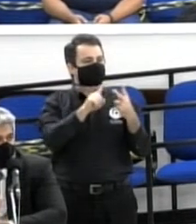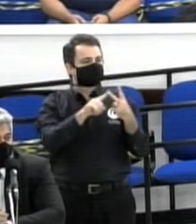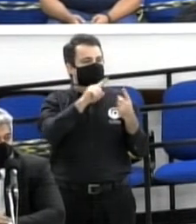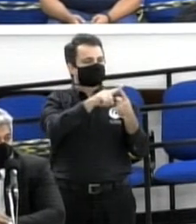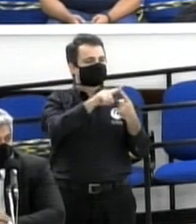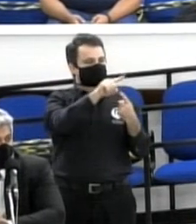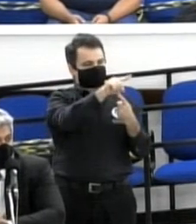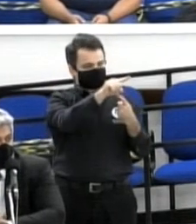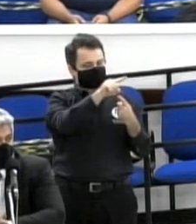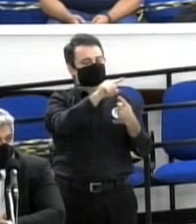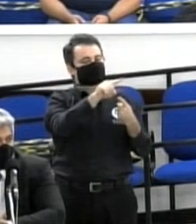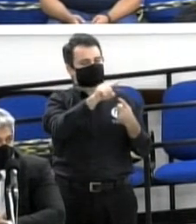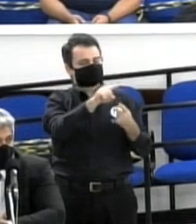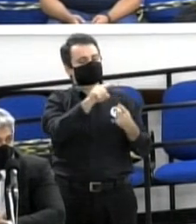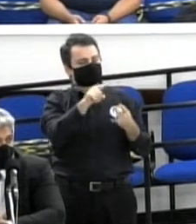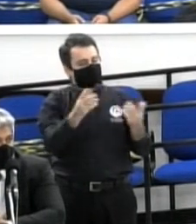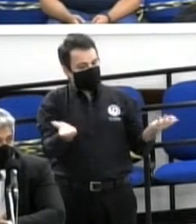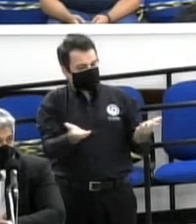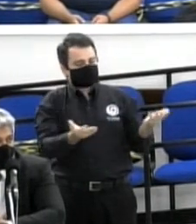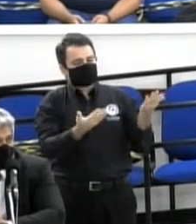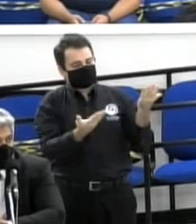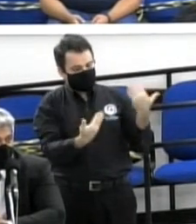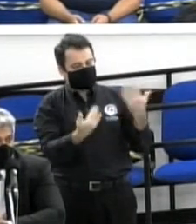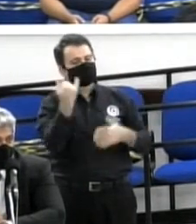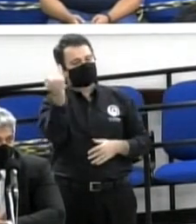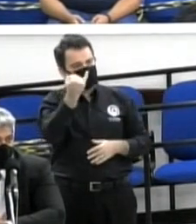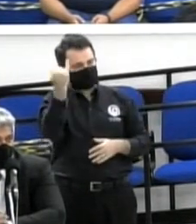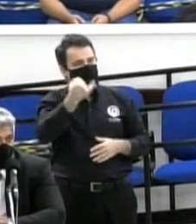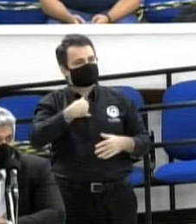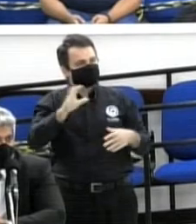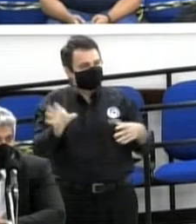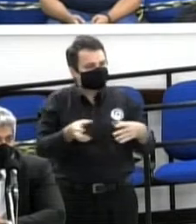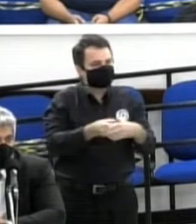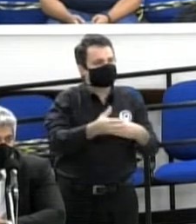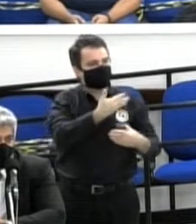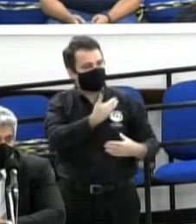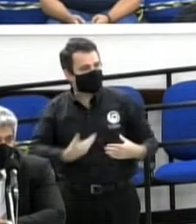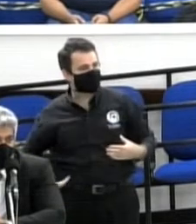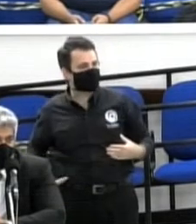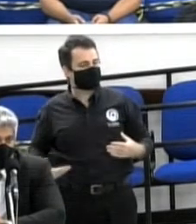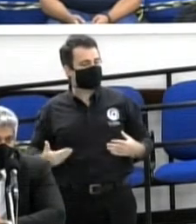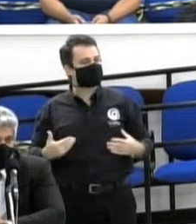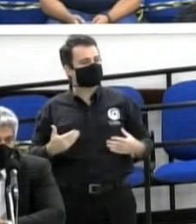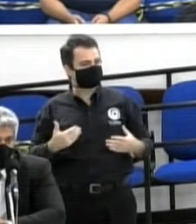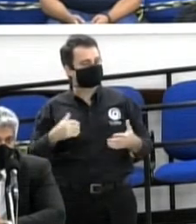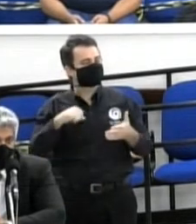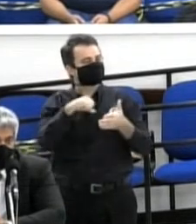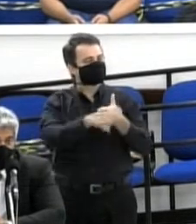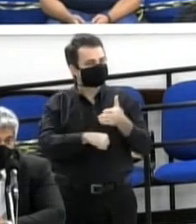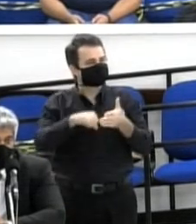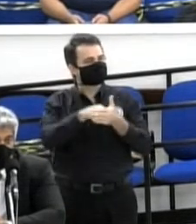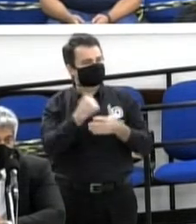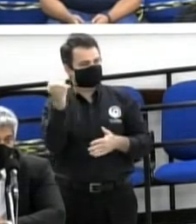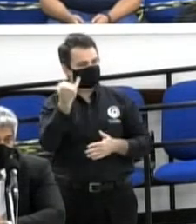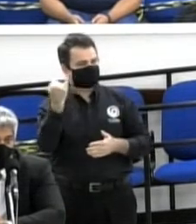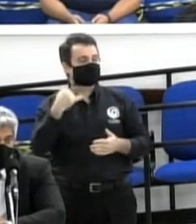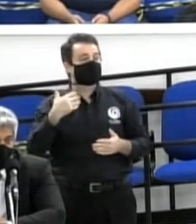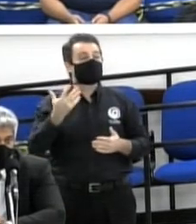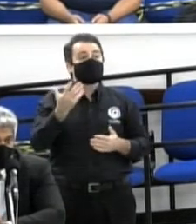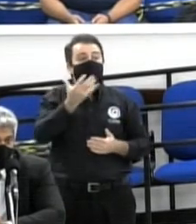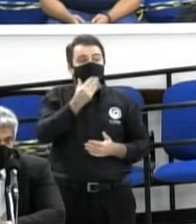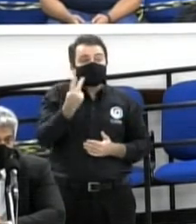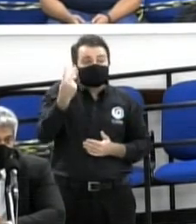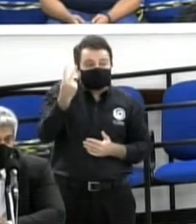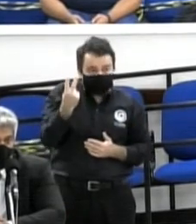uma importância muito grande, ainda mais na nossa política. Eu falo por mim que sou assessorado pelo Pedro, pelo Guilherme, pelo